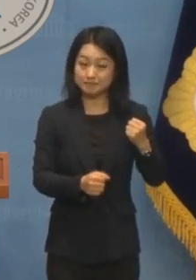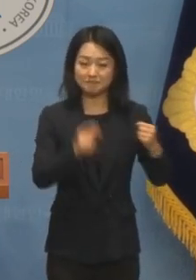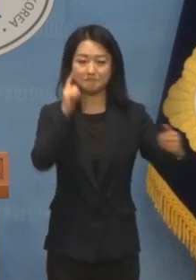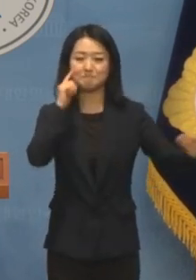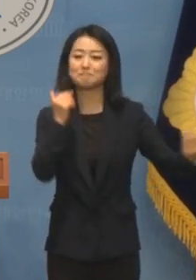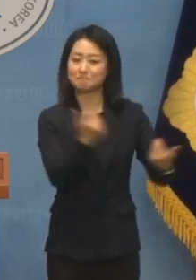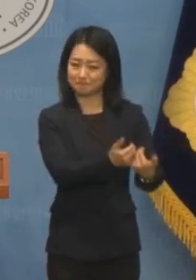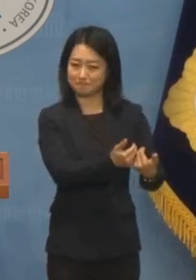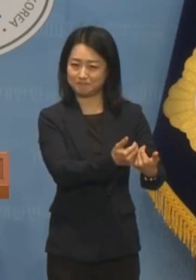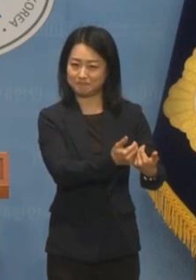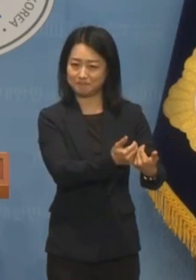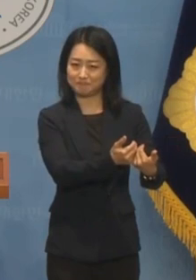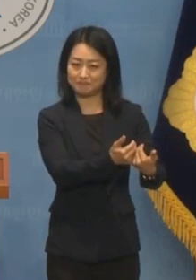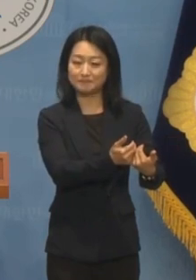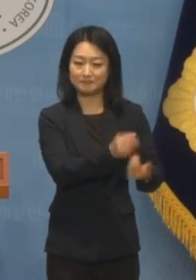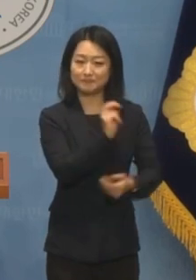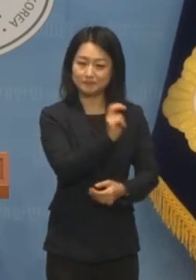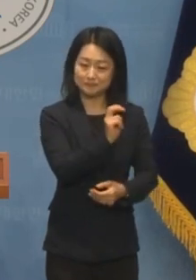반대합니다.